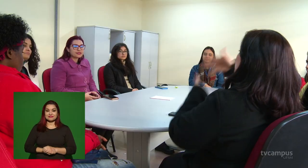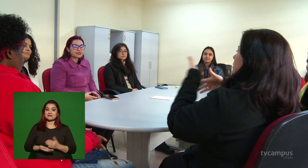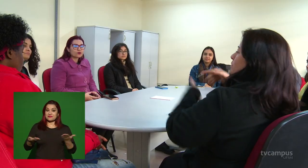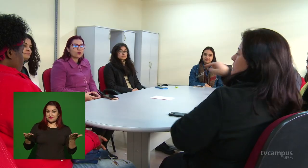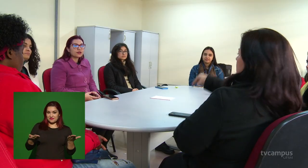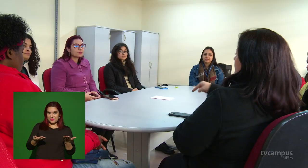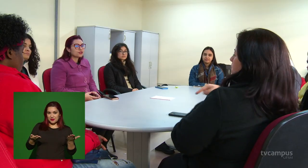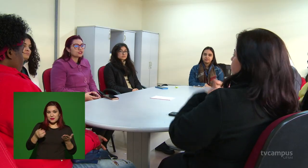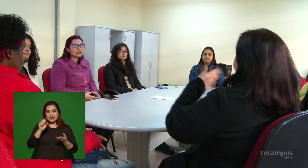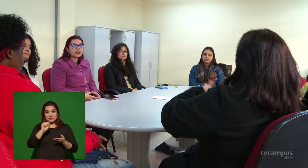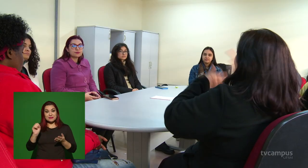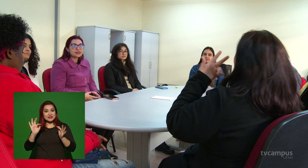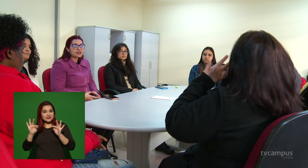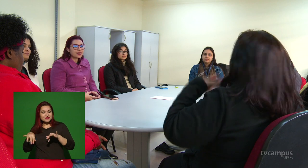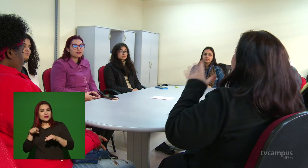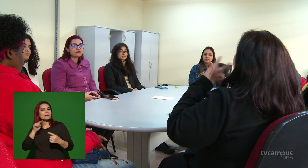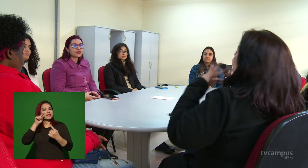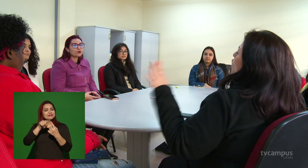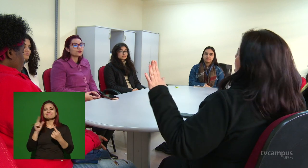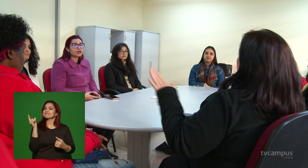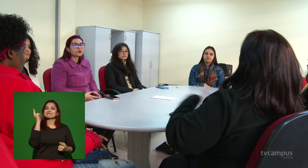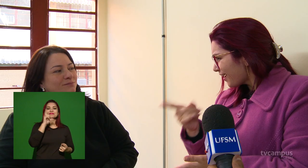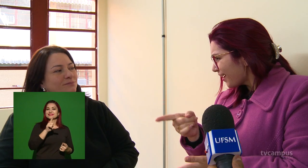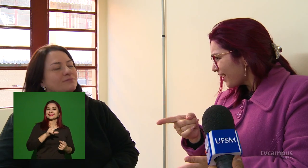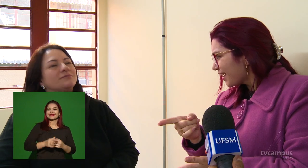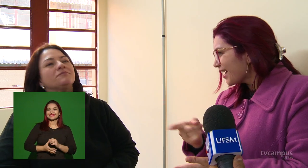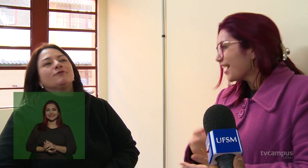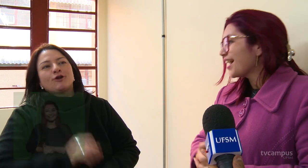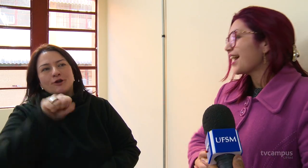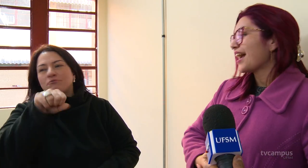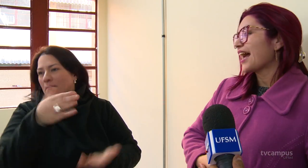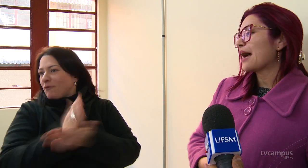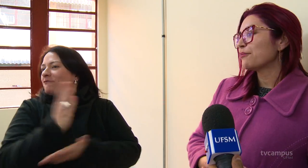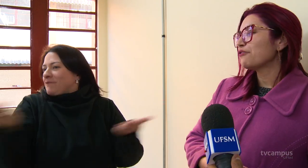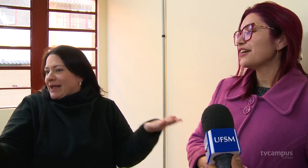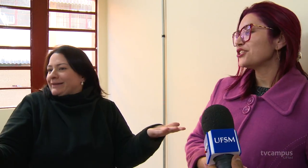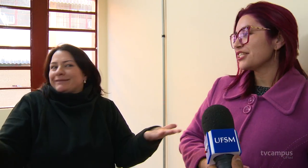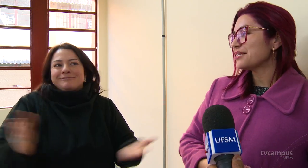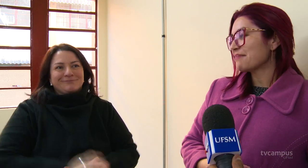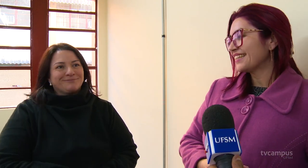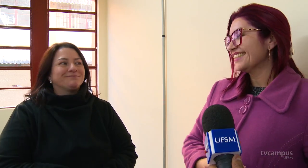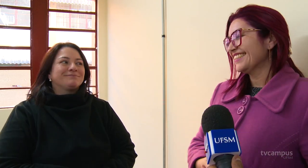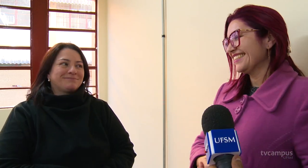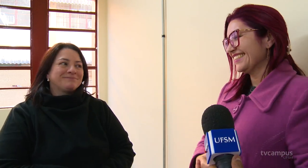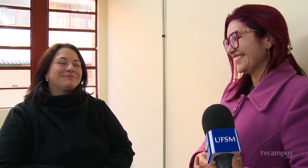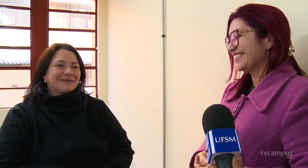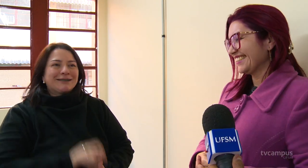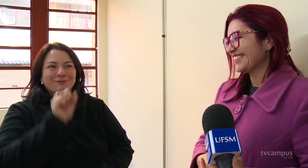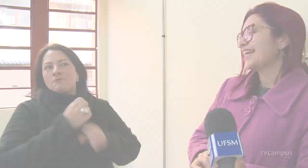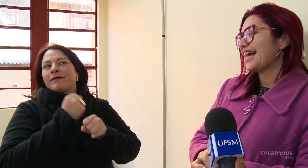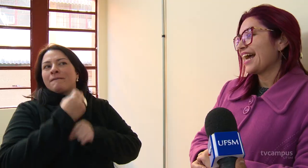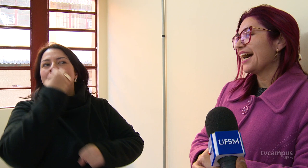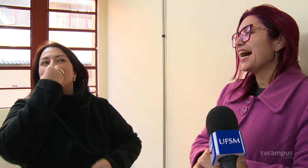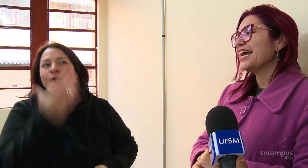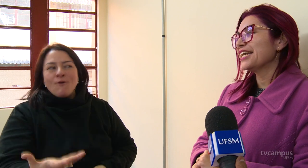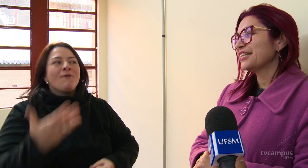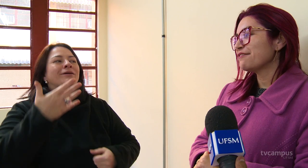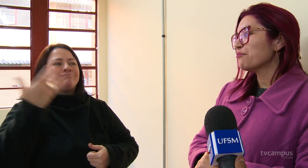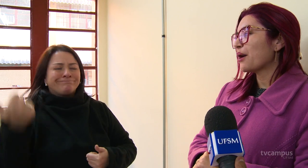Agora, com o fim do semestre, o objetivo foi alcançado. Aprovadíssima! Ah, ela teve uma